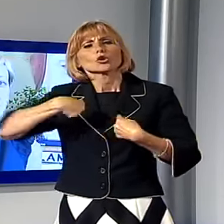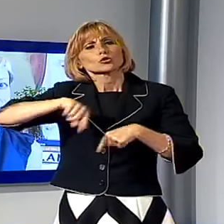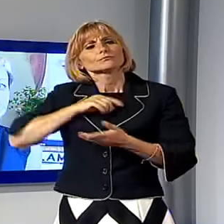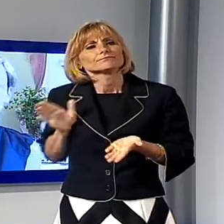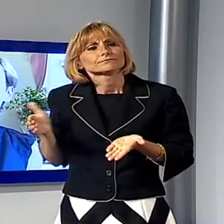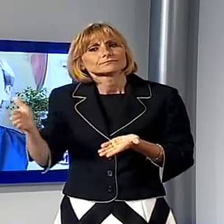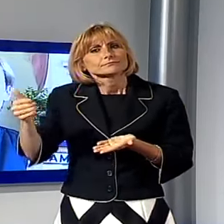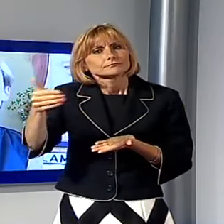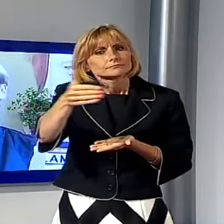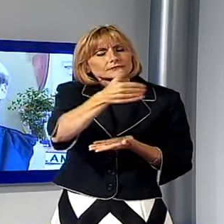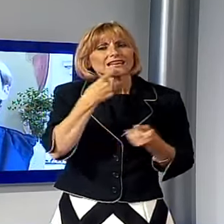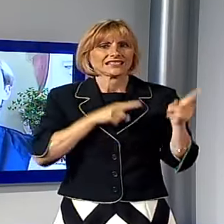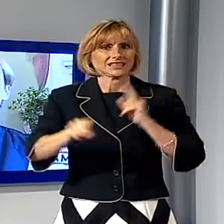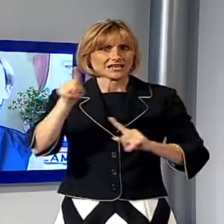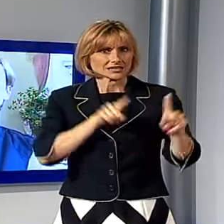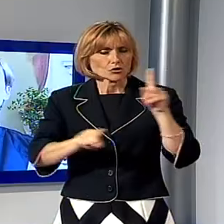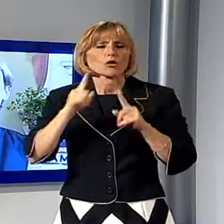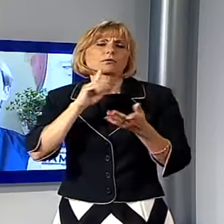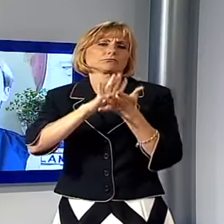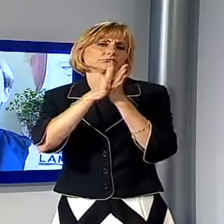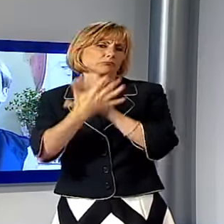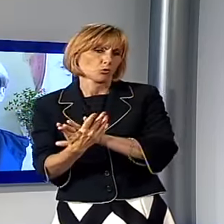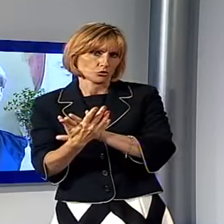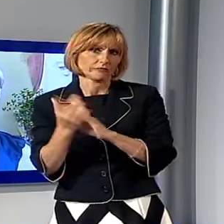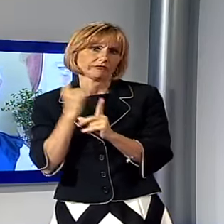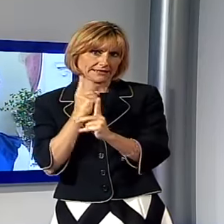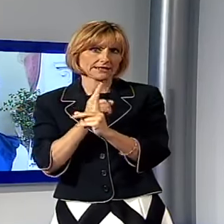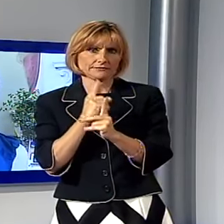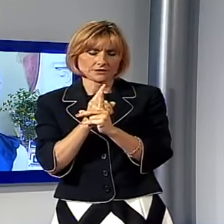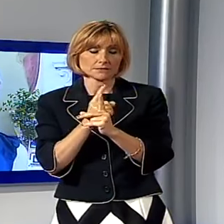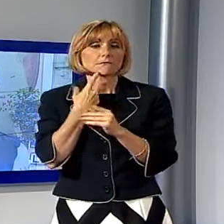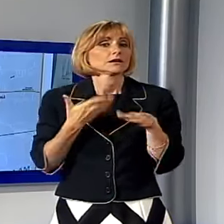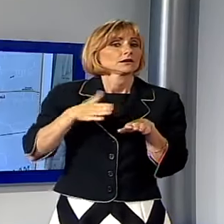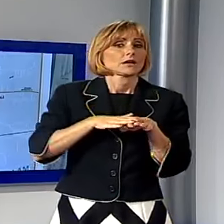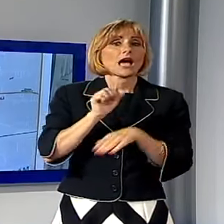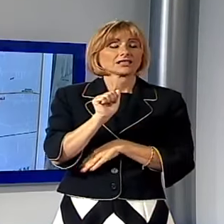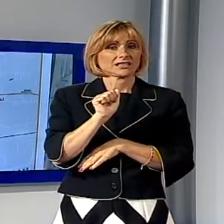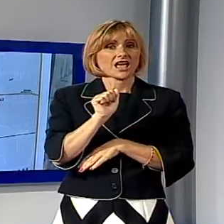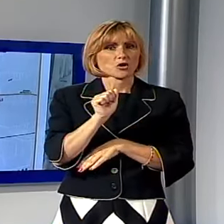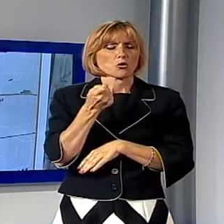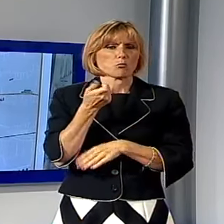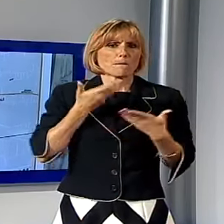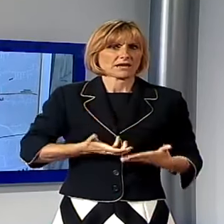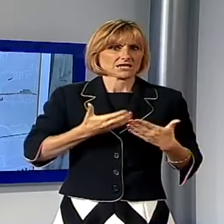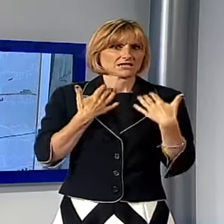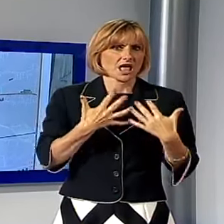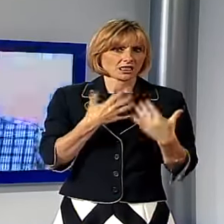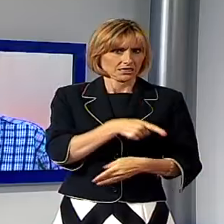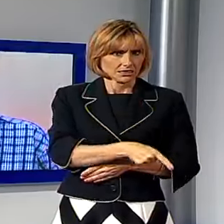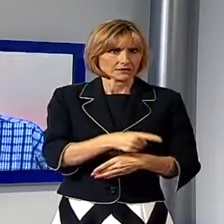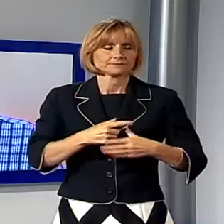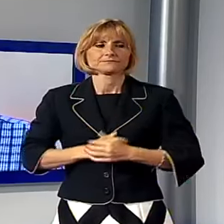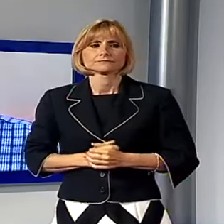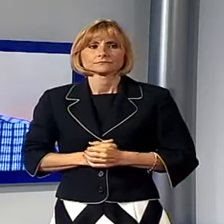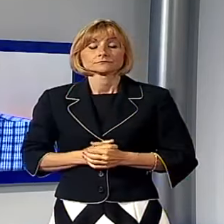apportare eventuali modifiche, ci ha spiegato. Ma soprattutto ad Antraccoli l'aria che si respira è piuttosto pesante. Il quartiere